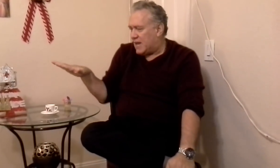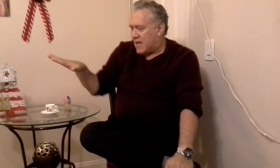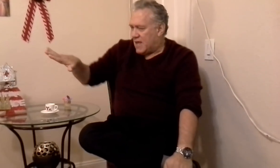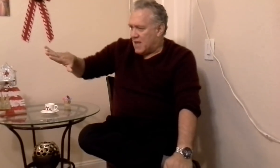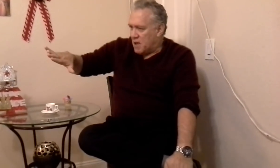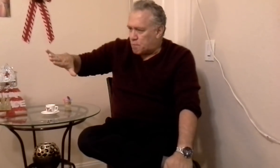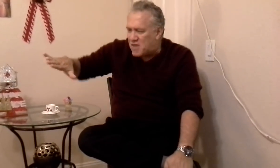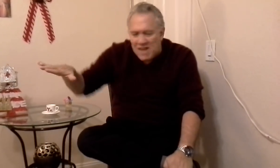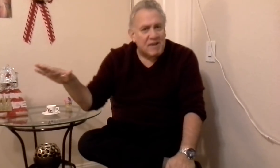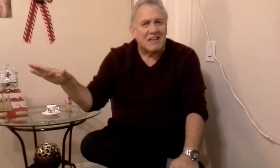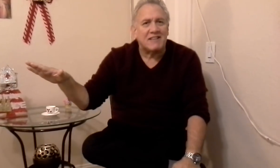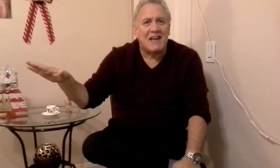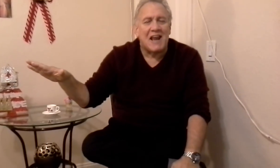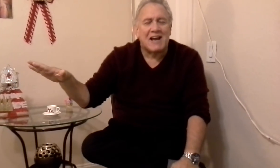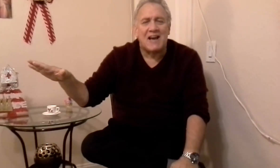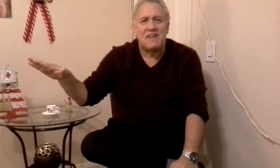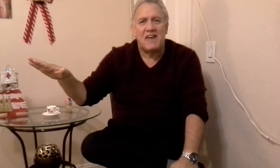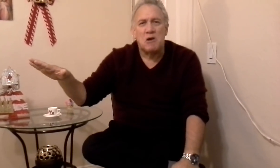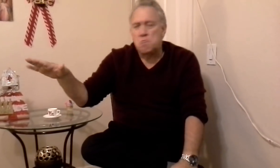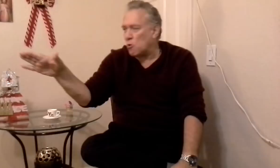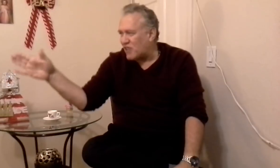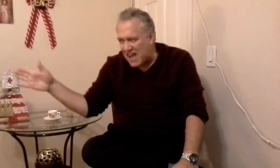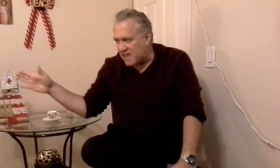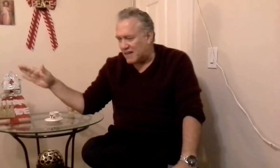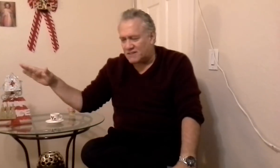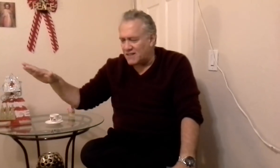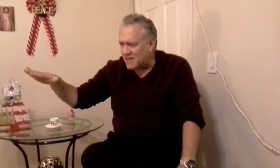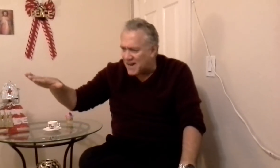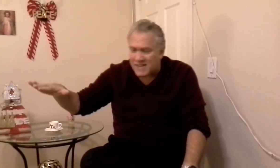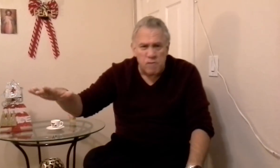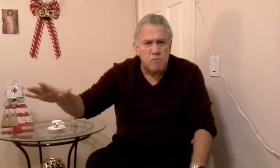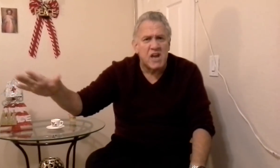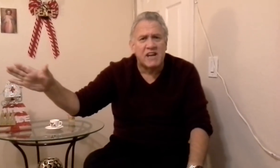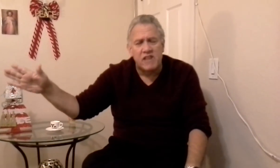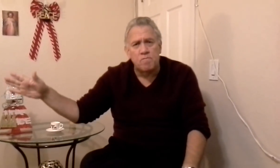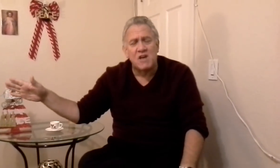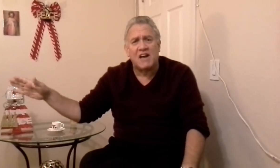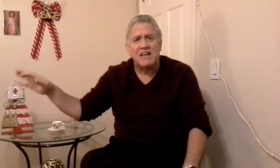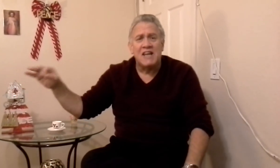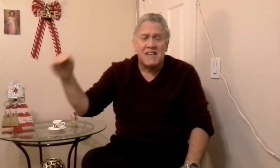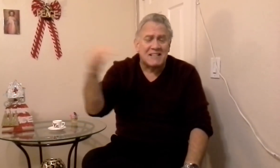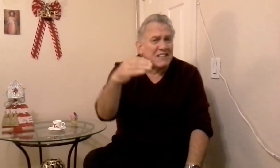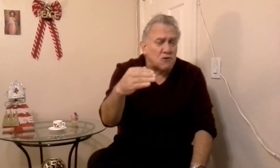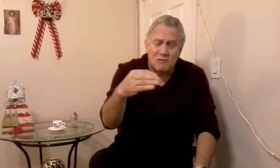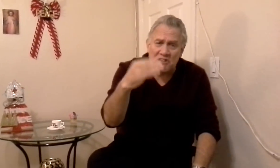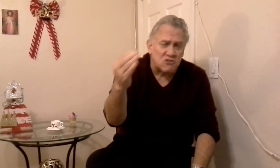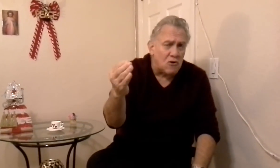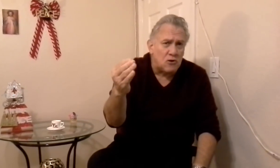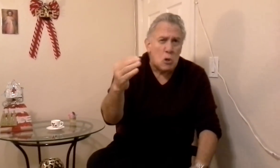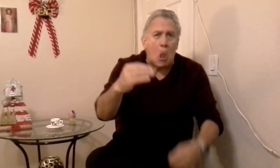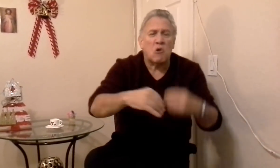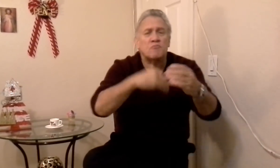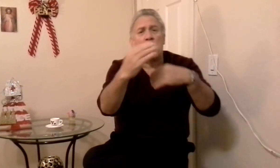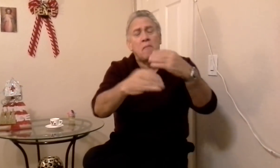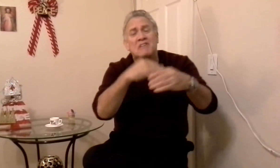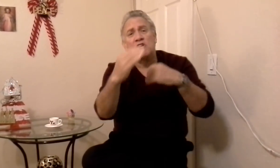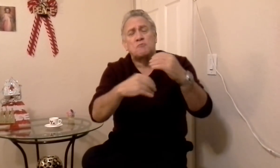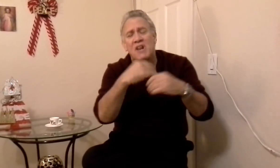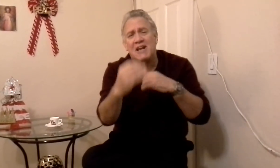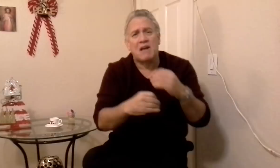piedras en la calle, botellas, y tiene que desviar y desviar, y esas cosas son los problemas que nos vienen en